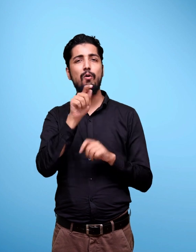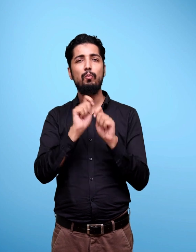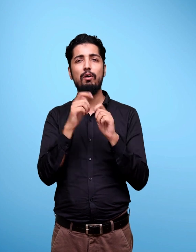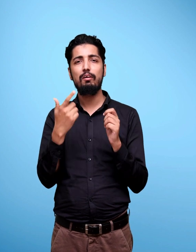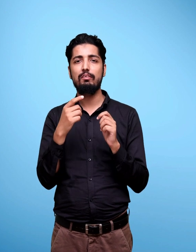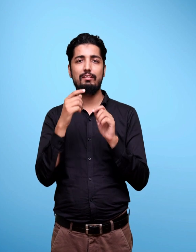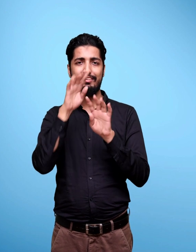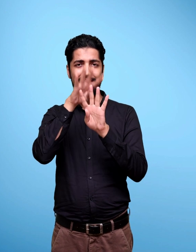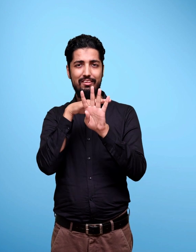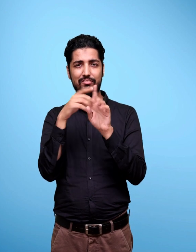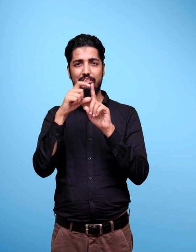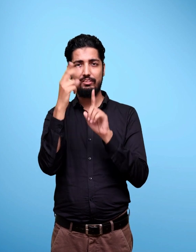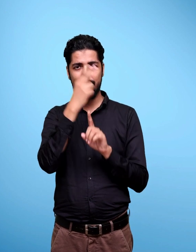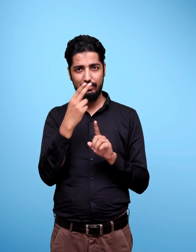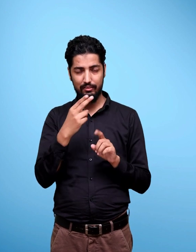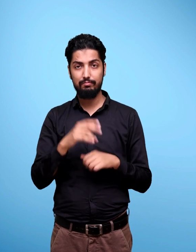Graphic Designer